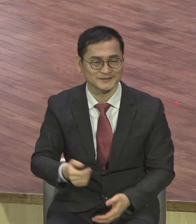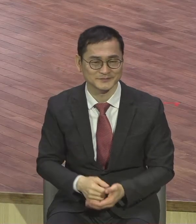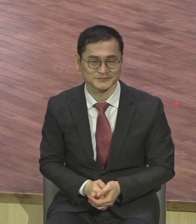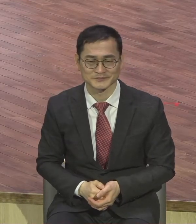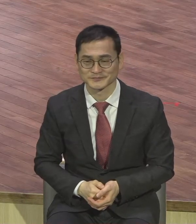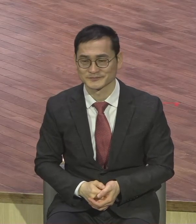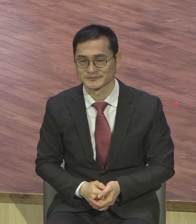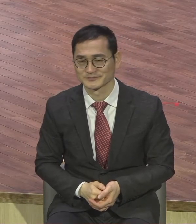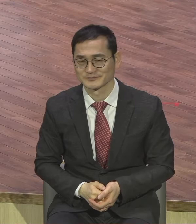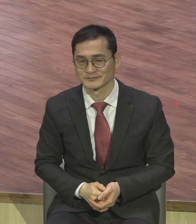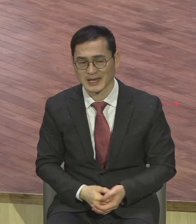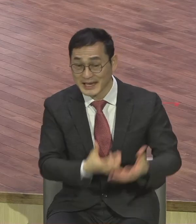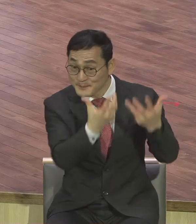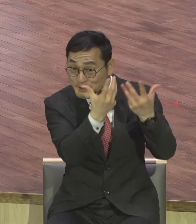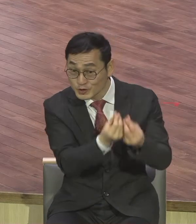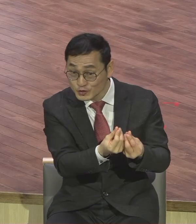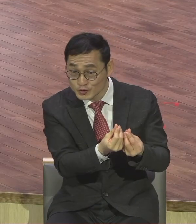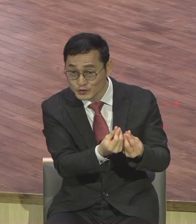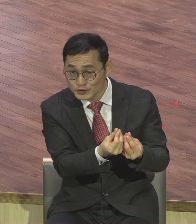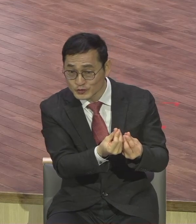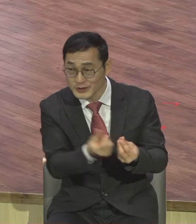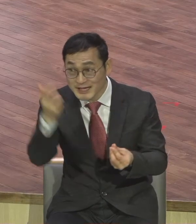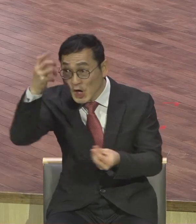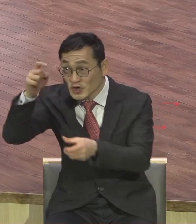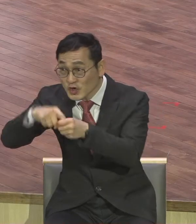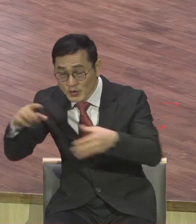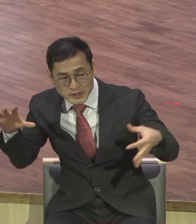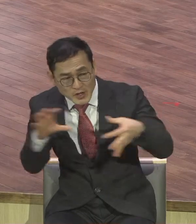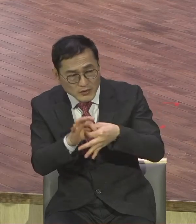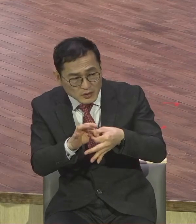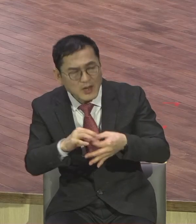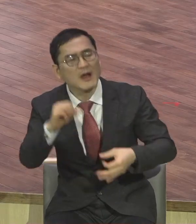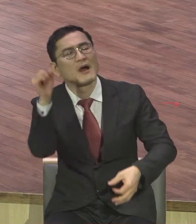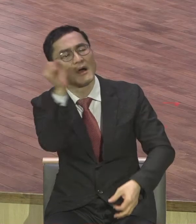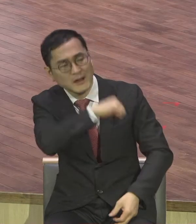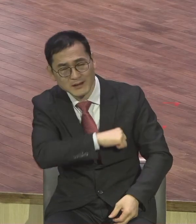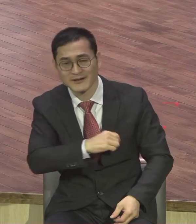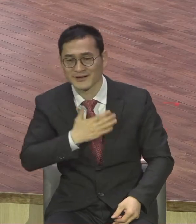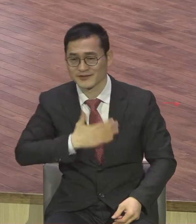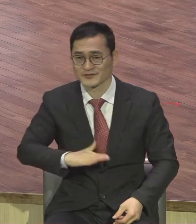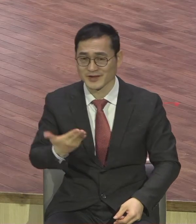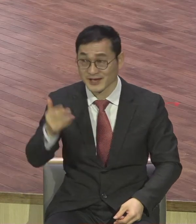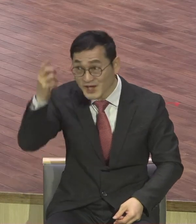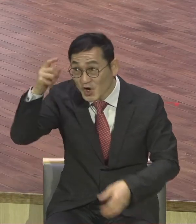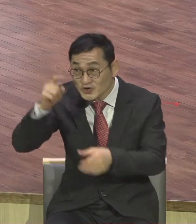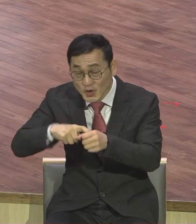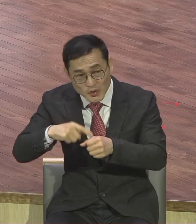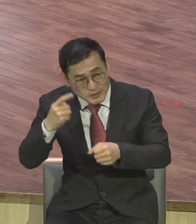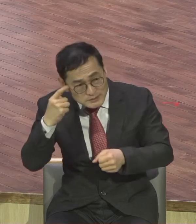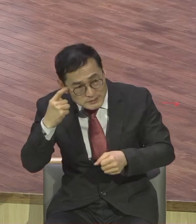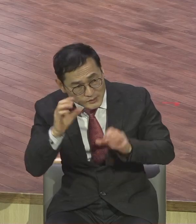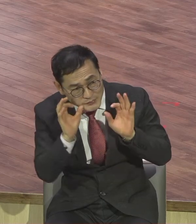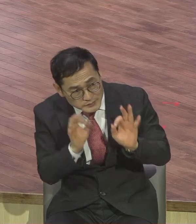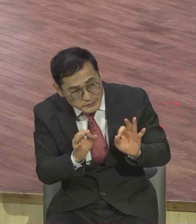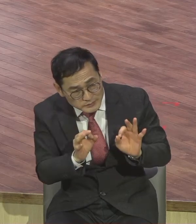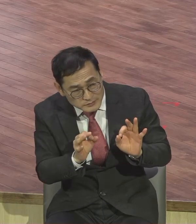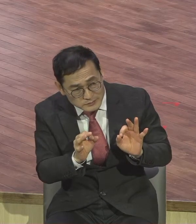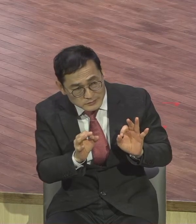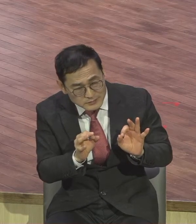해석이 안 되면 못 깨닫지요 이 모든 것을 깨닫느냐 예수님이